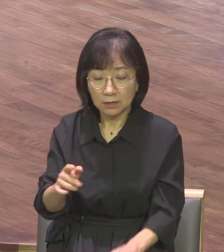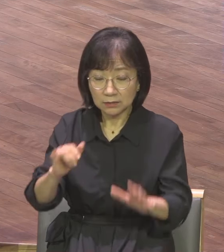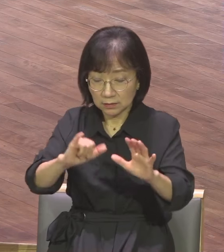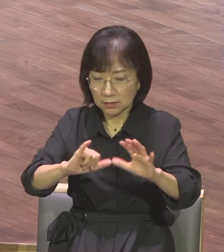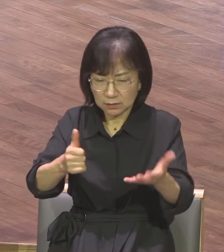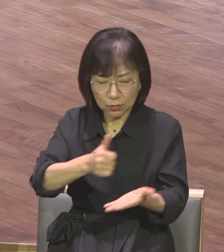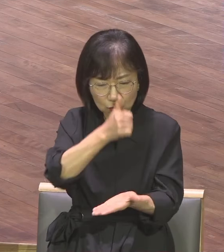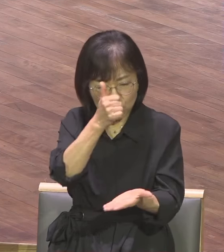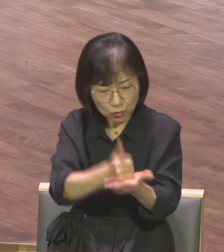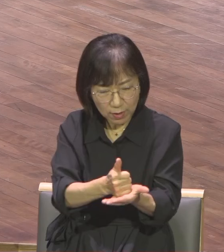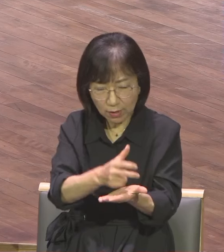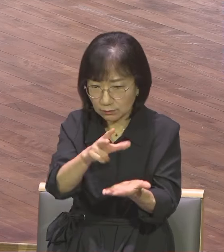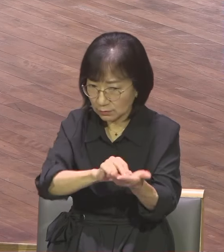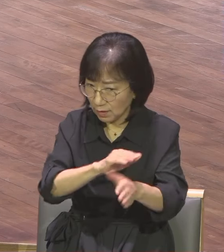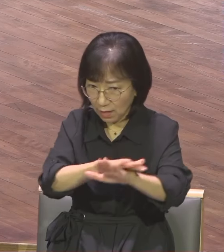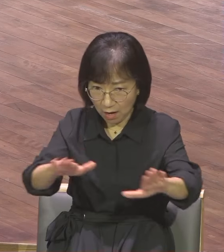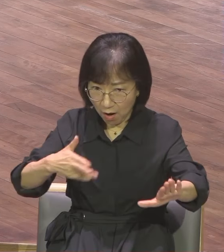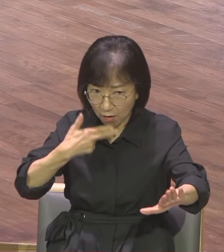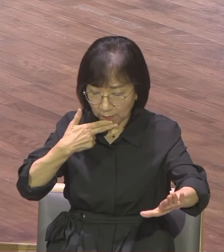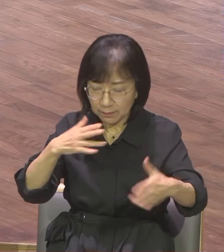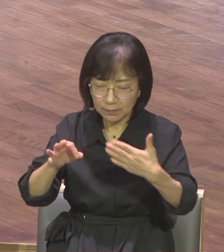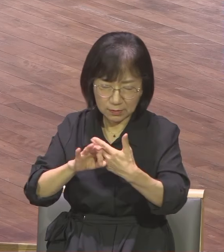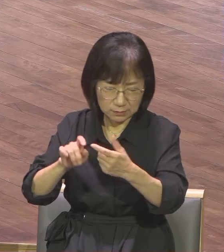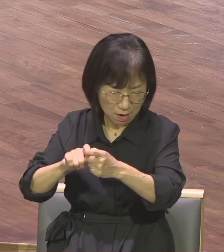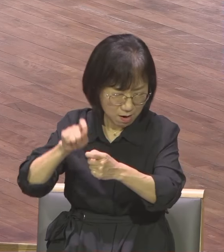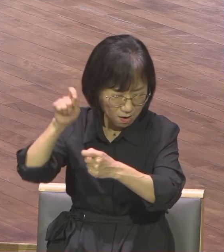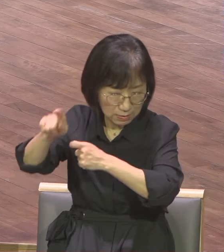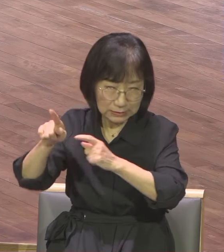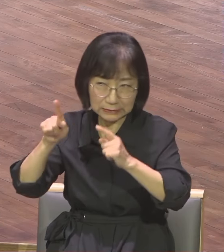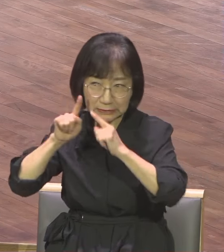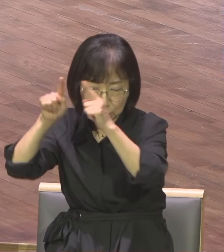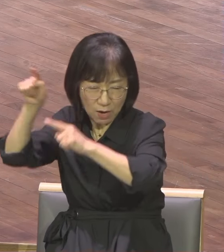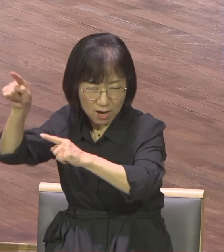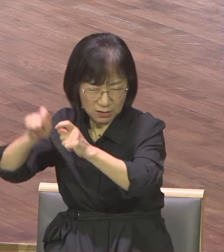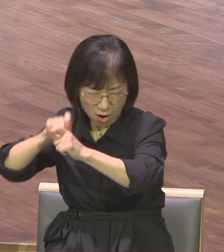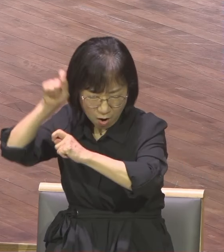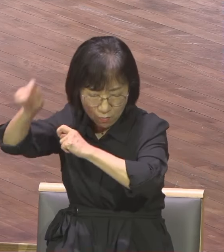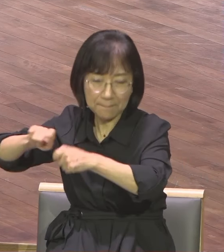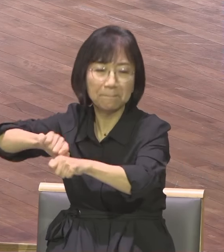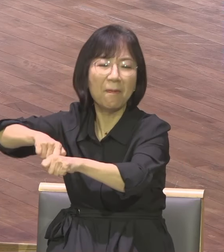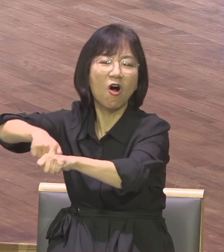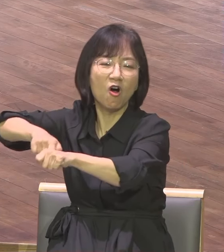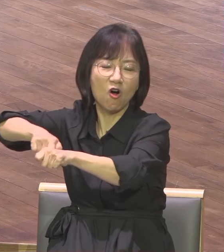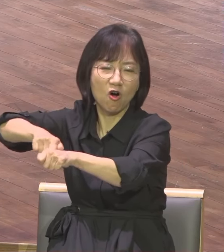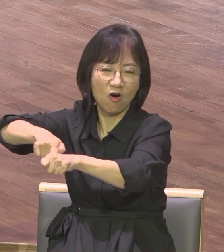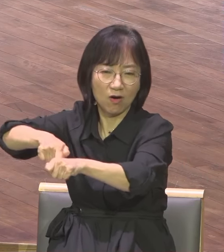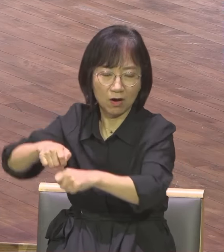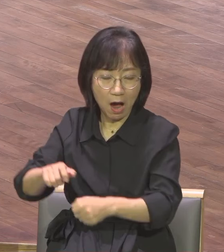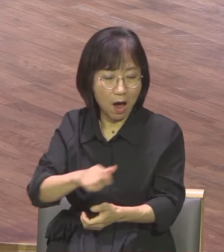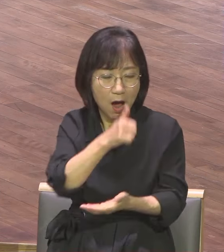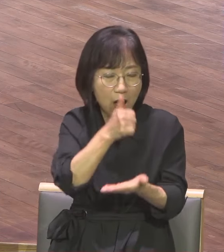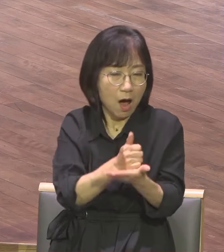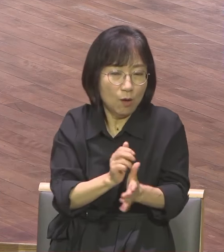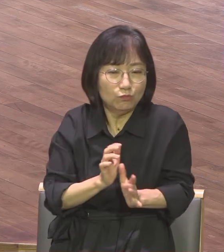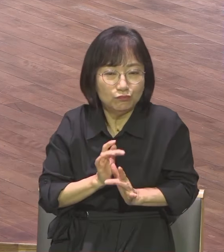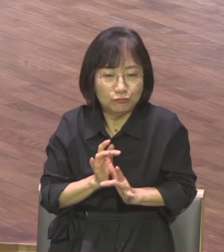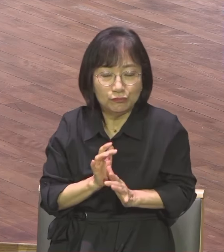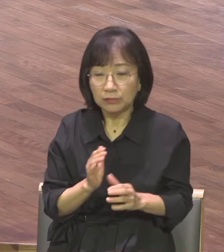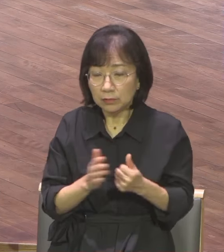없는 영혼에서 영모를 받는 거예요 죄가 그렇게 무섭습니다 죄의 문제를 어떻게 해결할 것인가